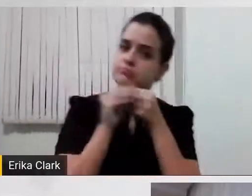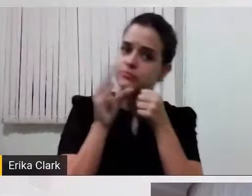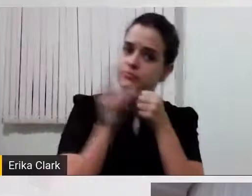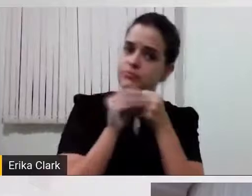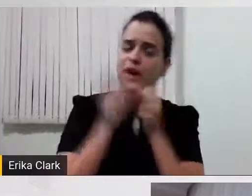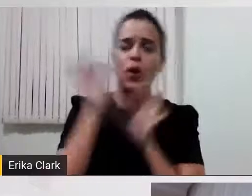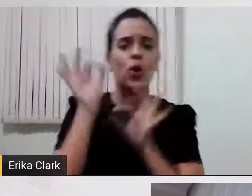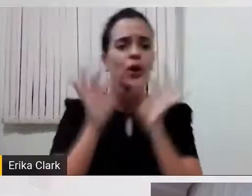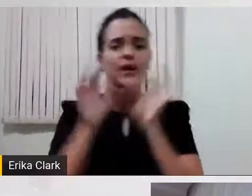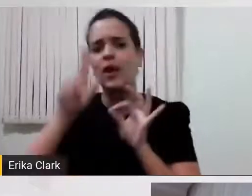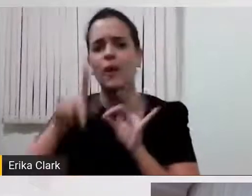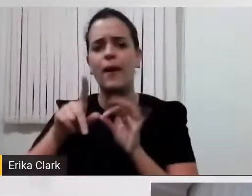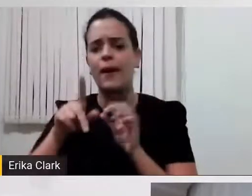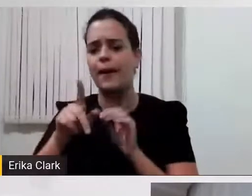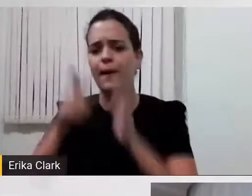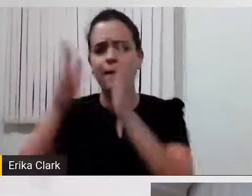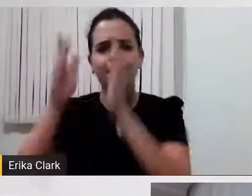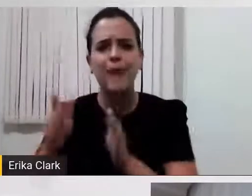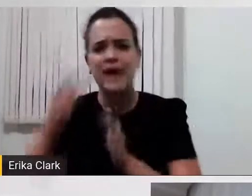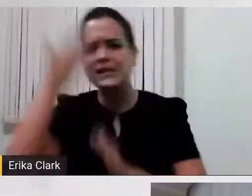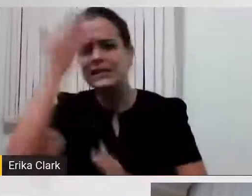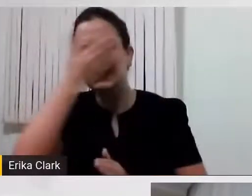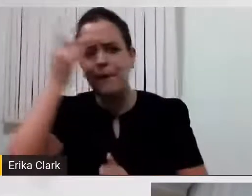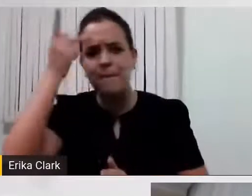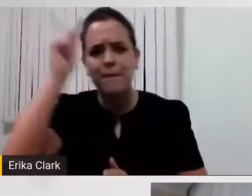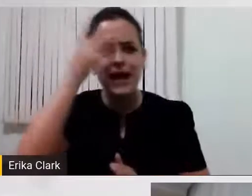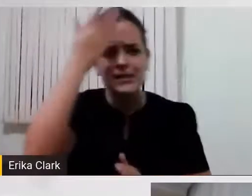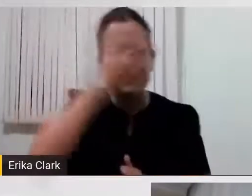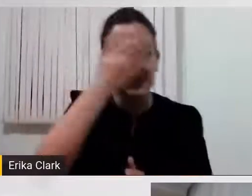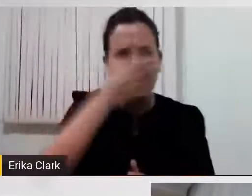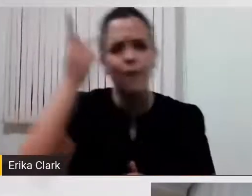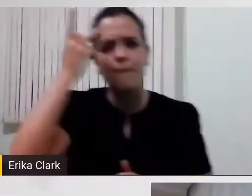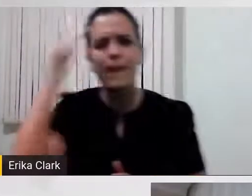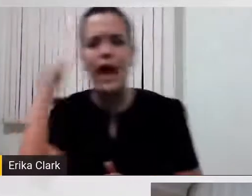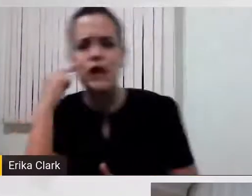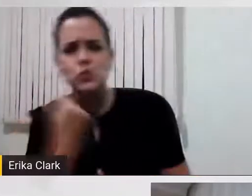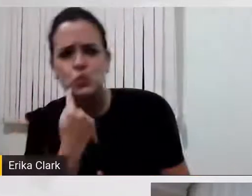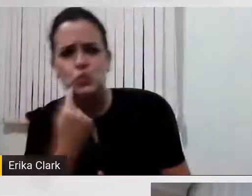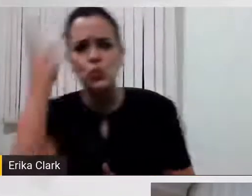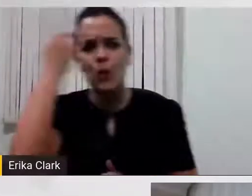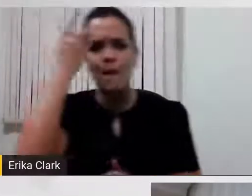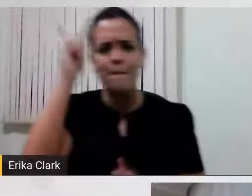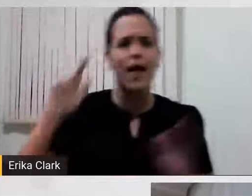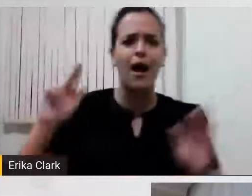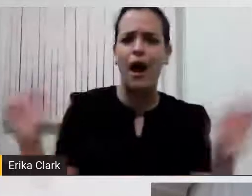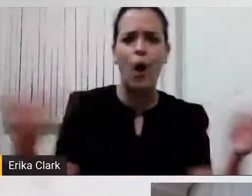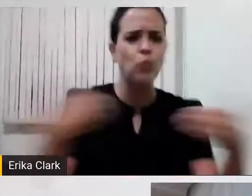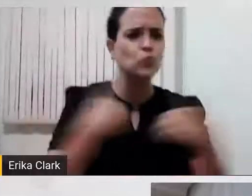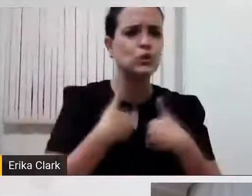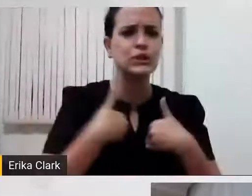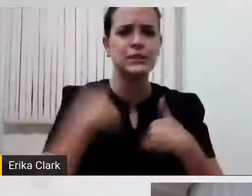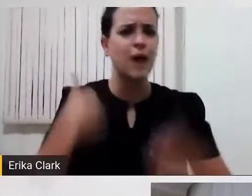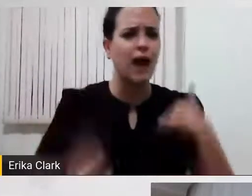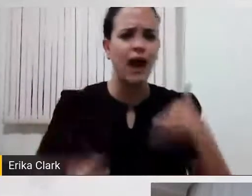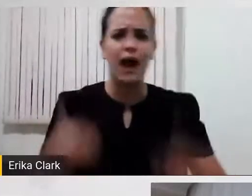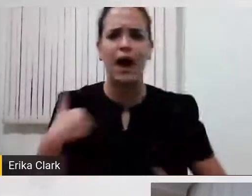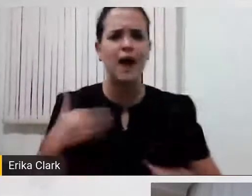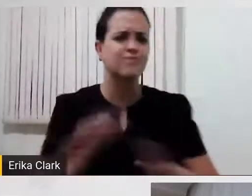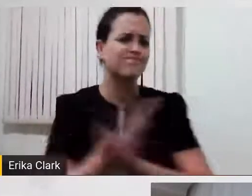deficiência, não é recurso para cego, para surdo, para autista, para paralisado cerebral, para quem tem deficiência física.